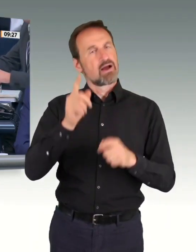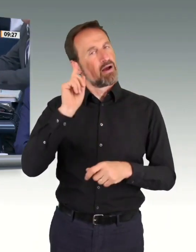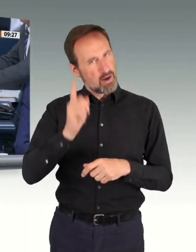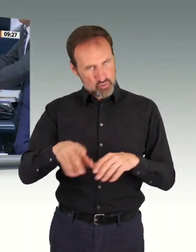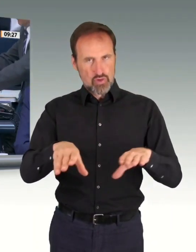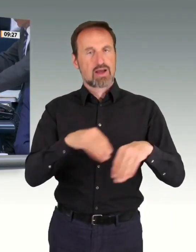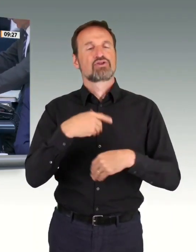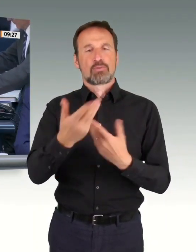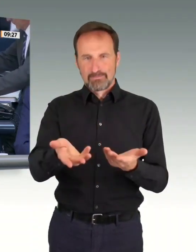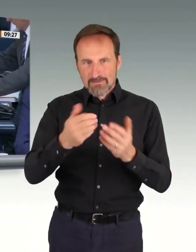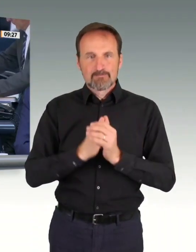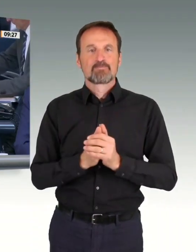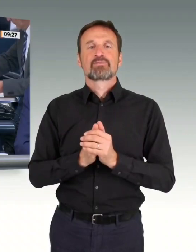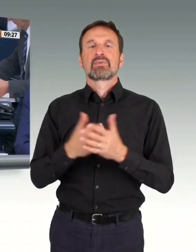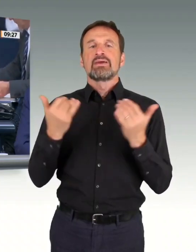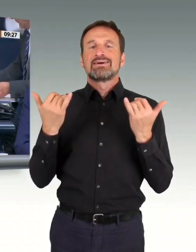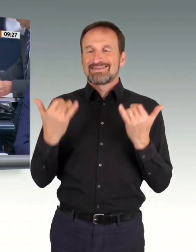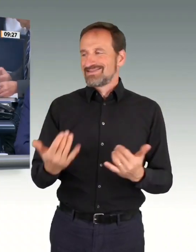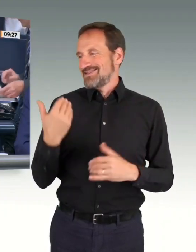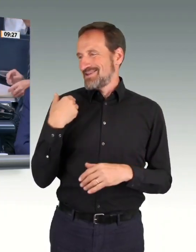die soeben aufgesetzten Zusatzpunkte 14.